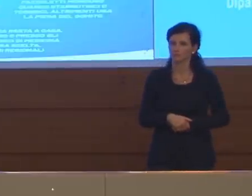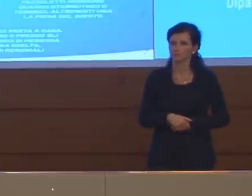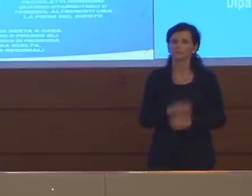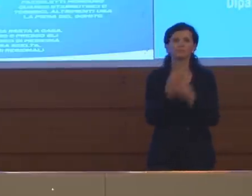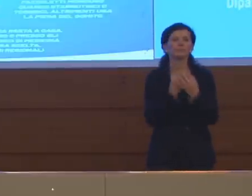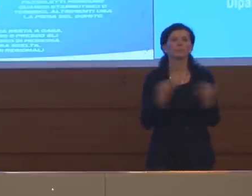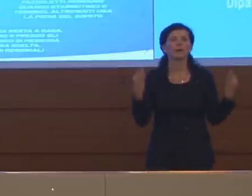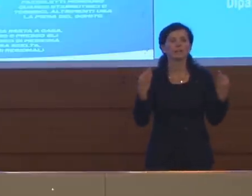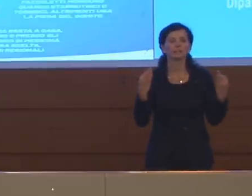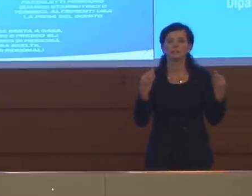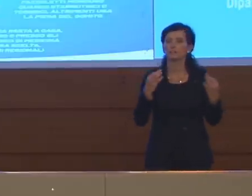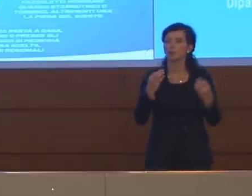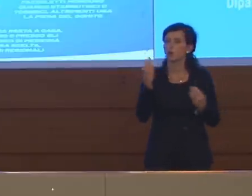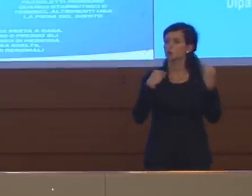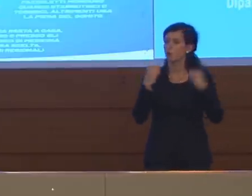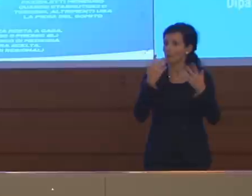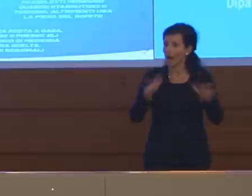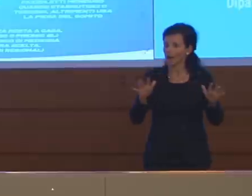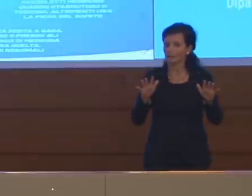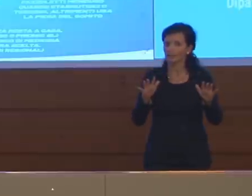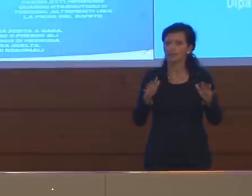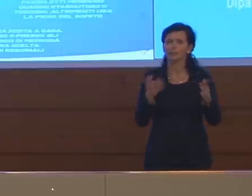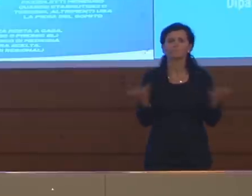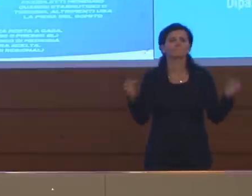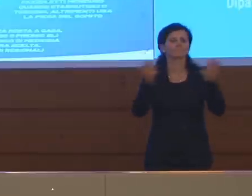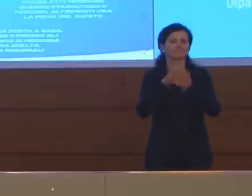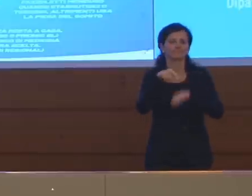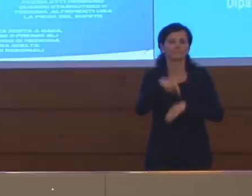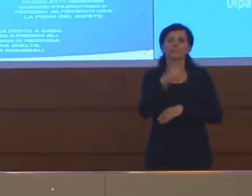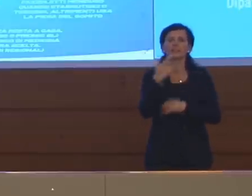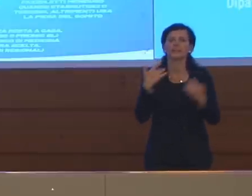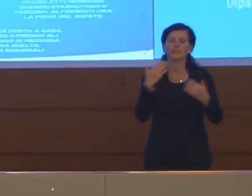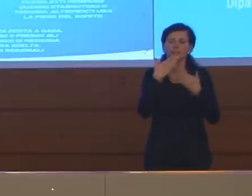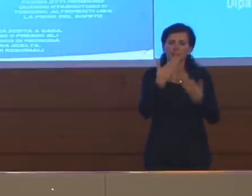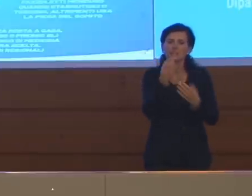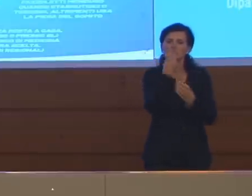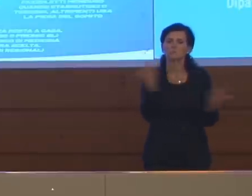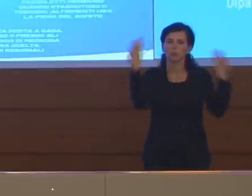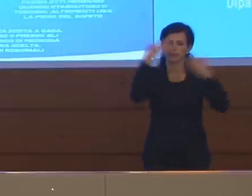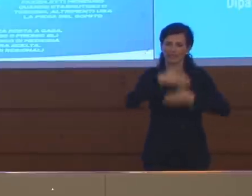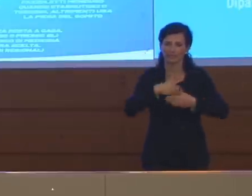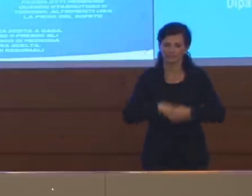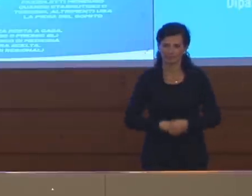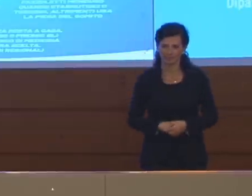Bene, allora se non ci sono altre domande concludiamo qui. Grazie, buonasera.